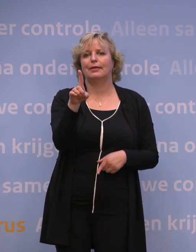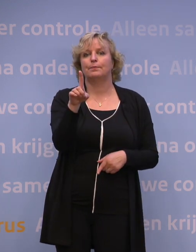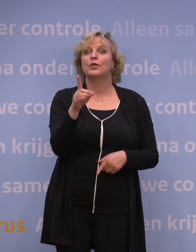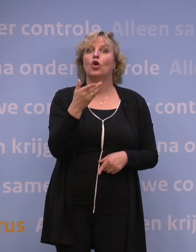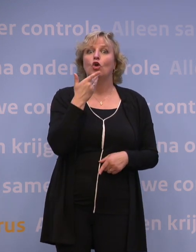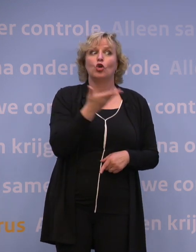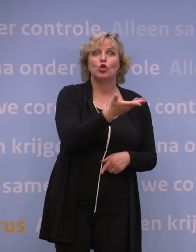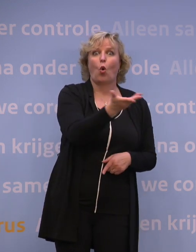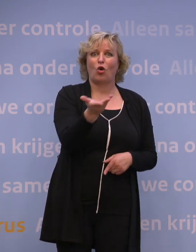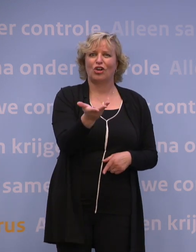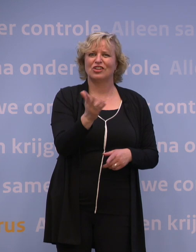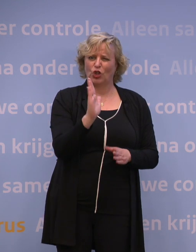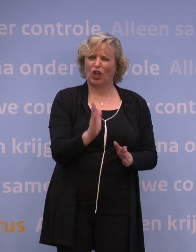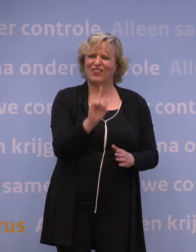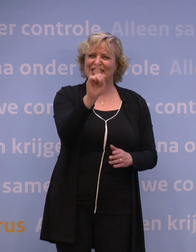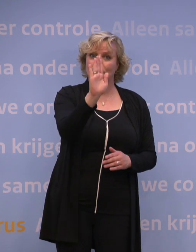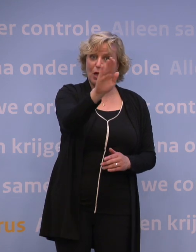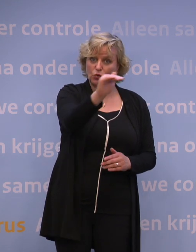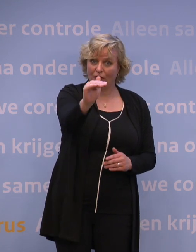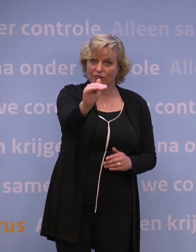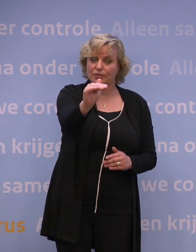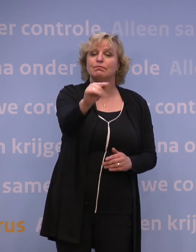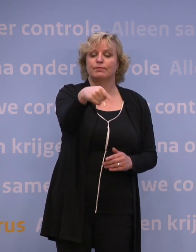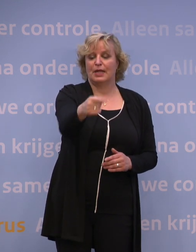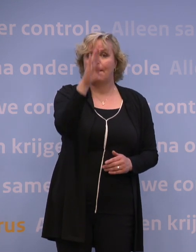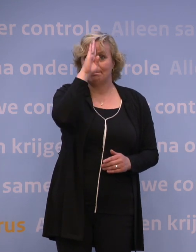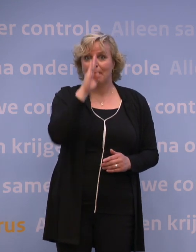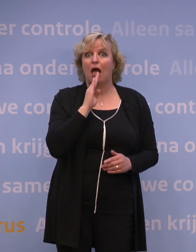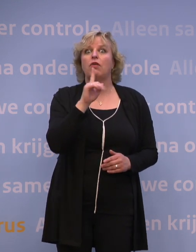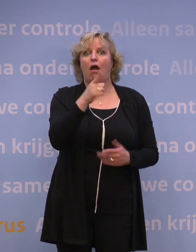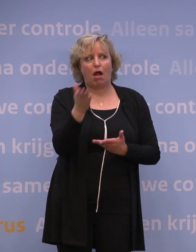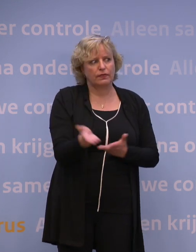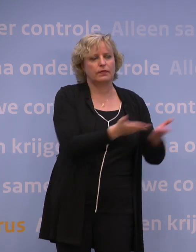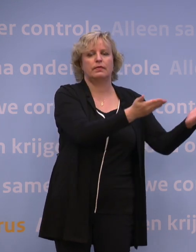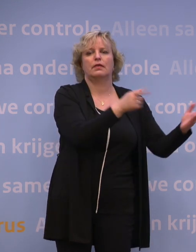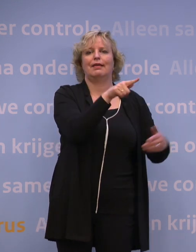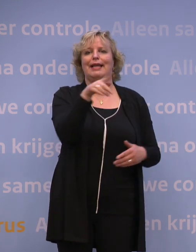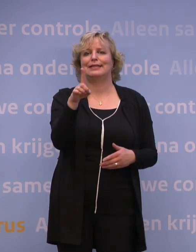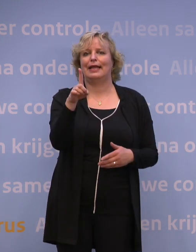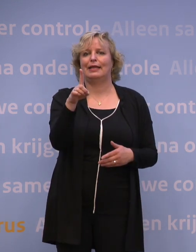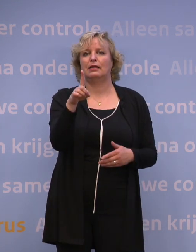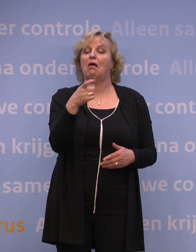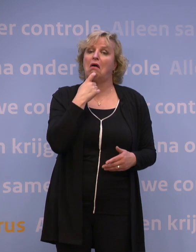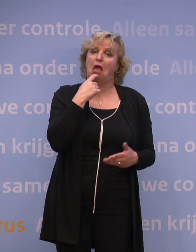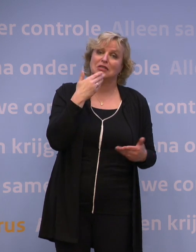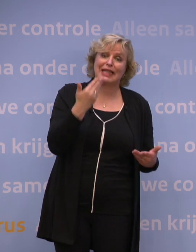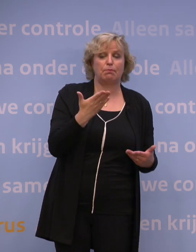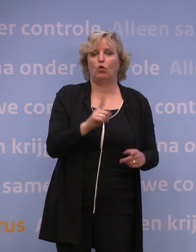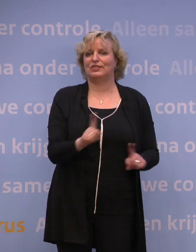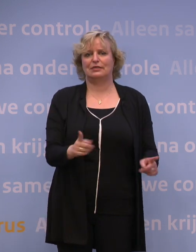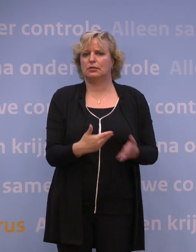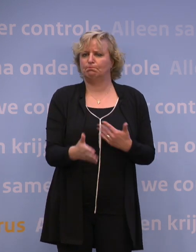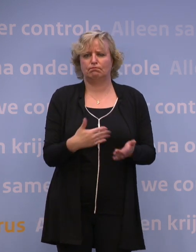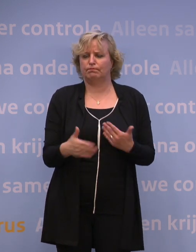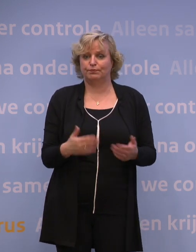uit het buitenland terugkomen, kunnen vanaf maandag sowieso terecht bij de GGD, met en zonder klachten. Want op die